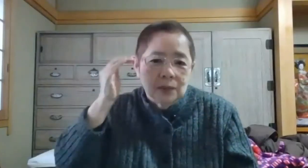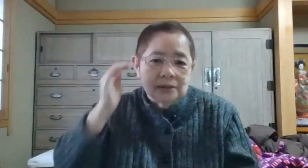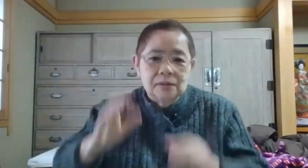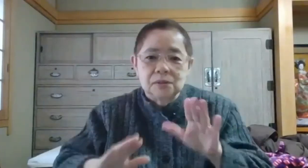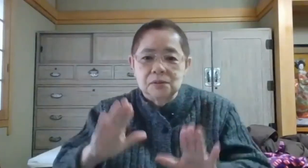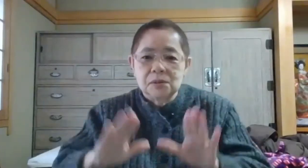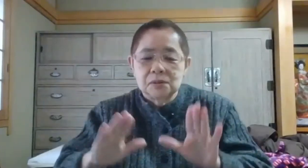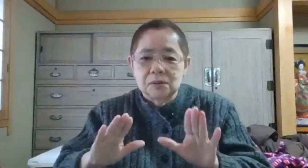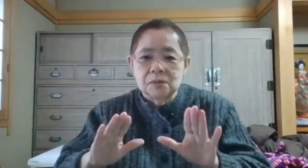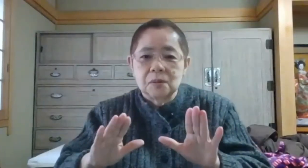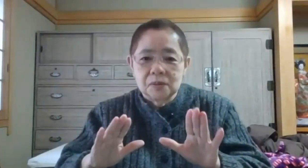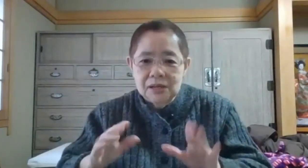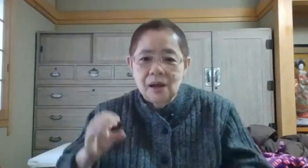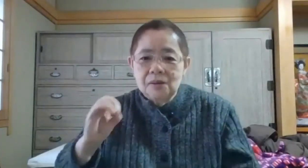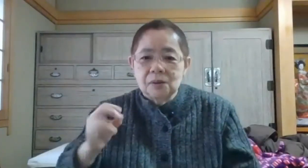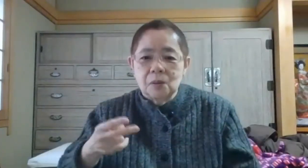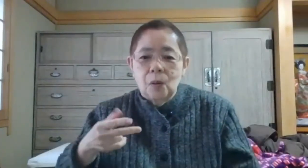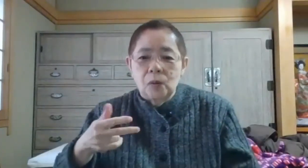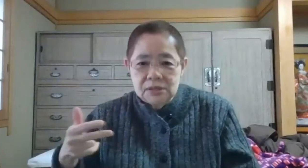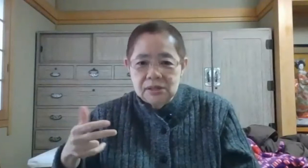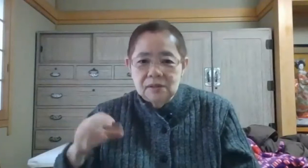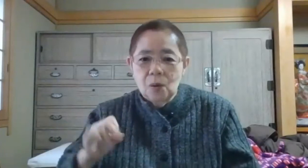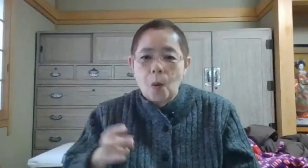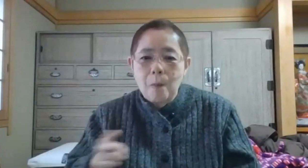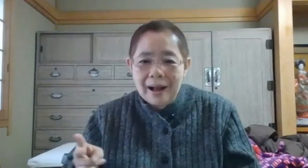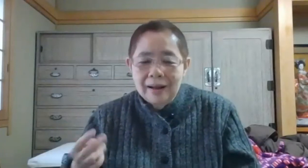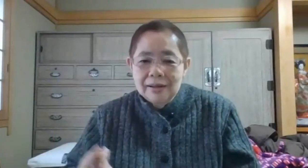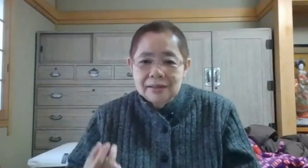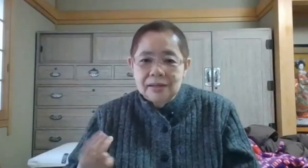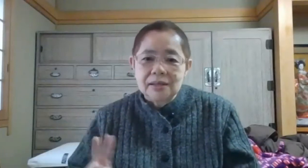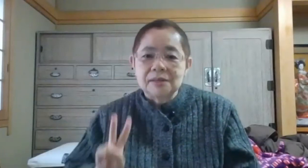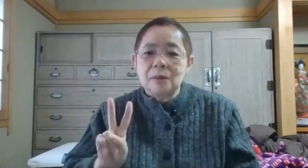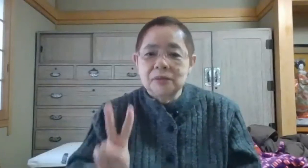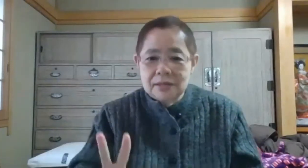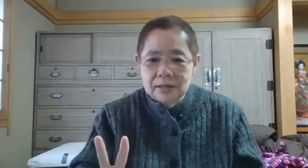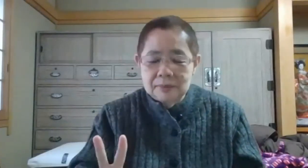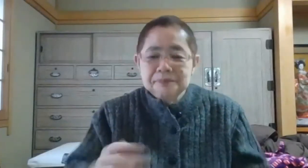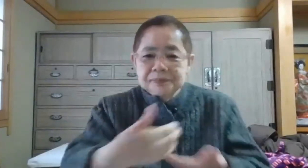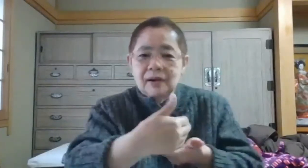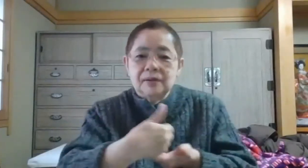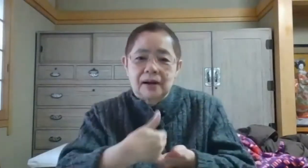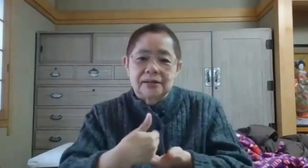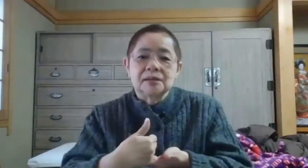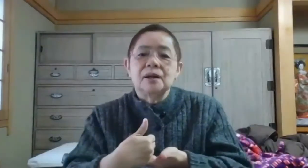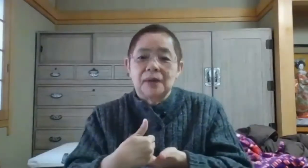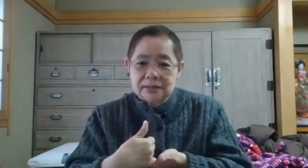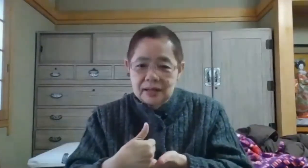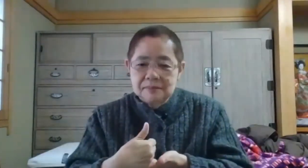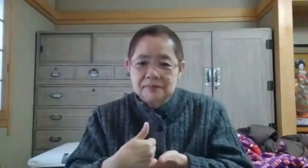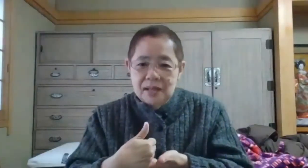っているという状況のところにそのおじとおばが行ったもんですから訳を話してくれましたで